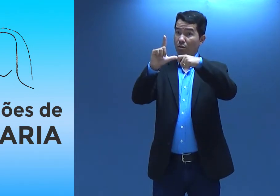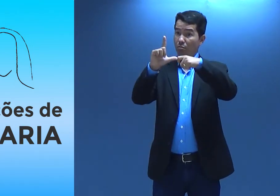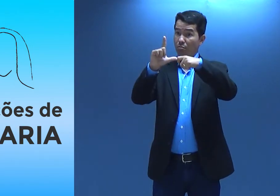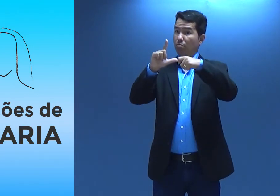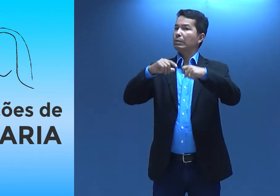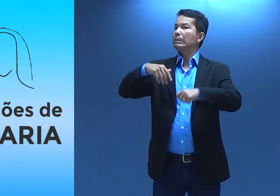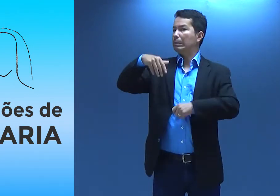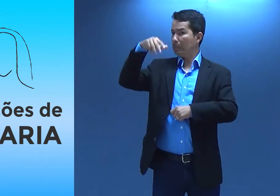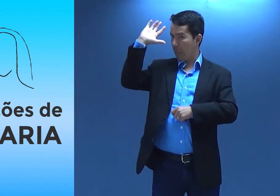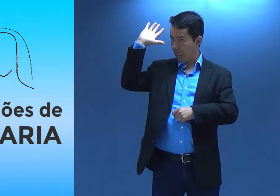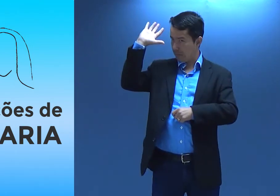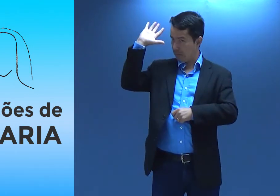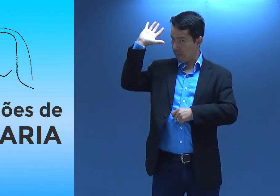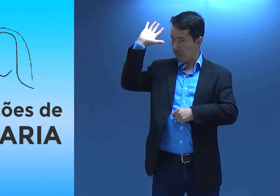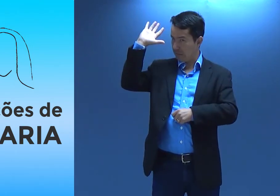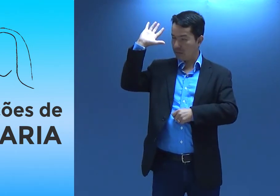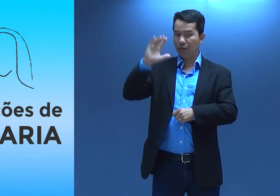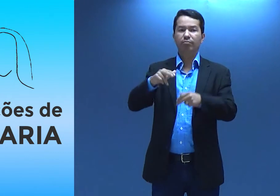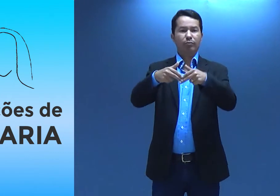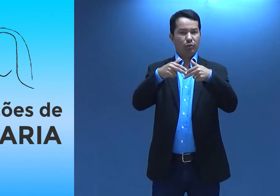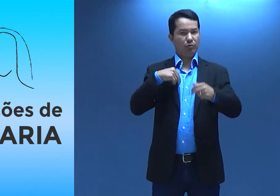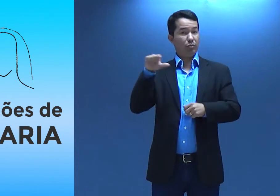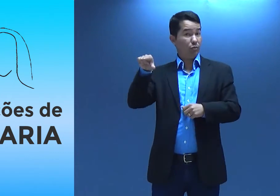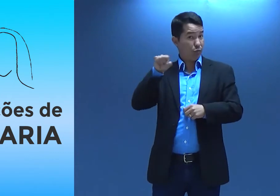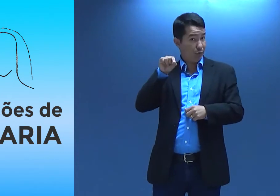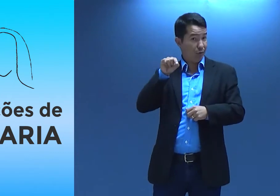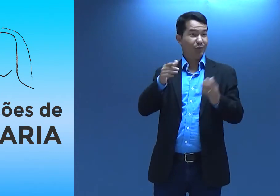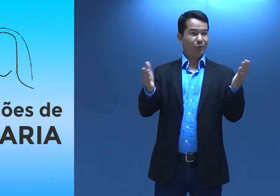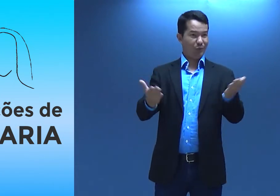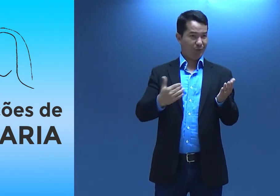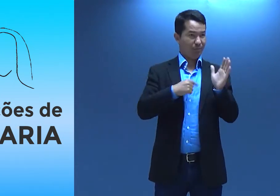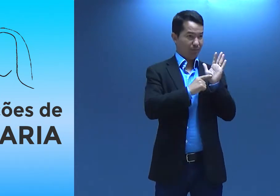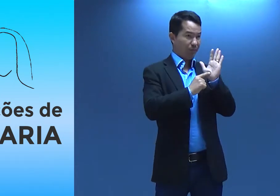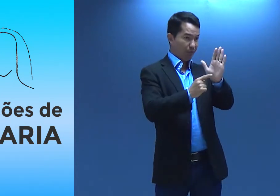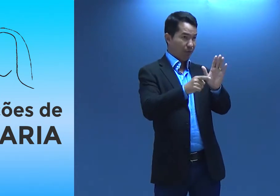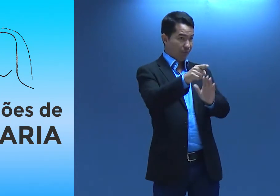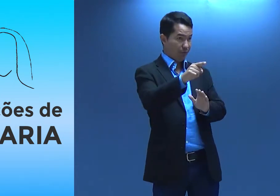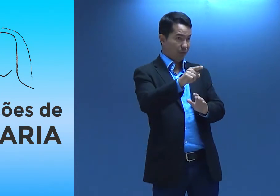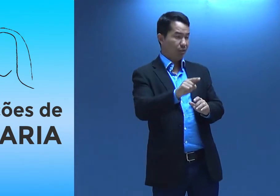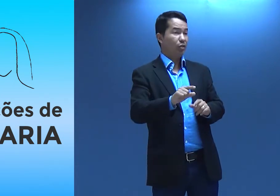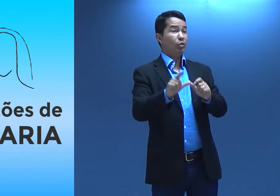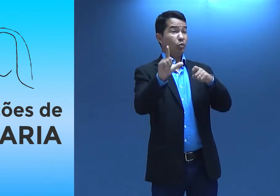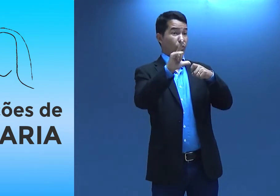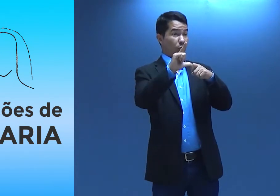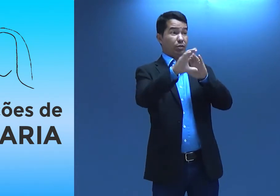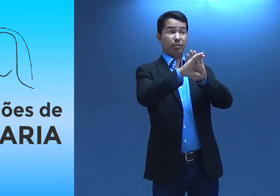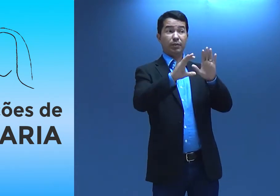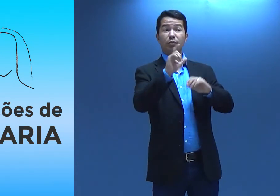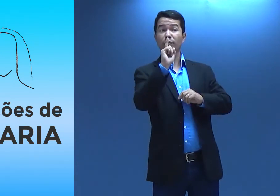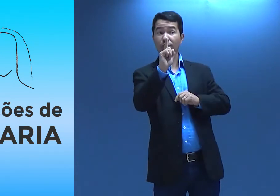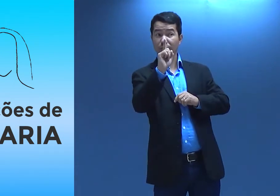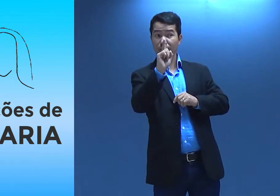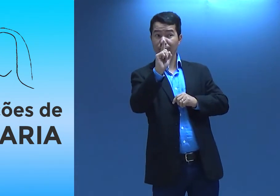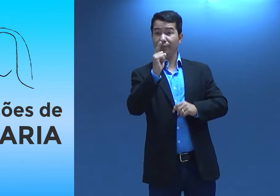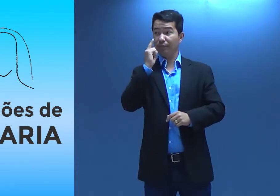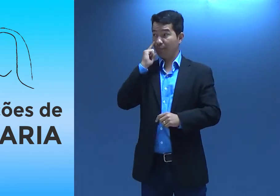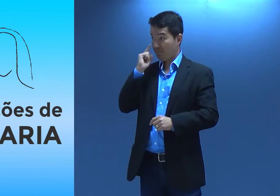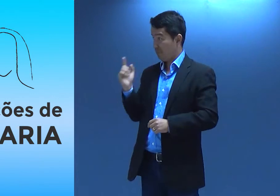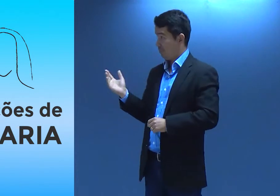Em Lucas, né? Tem mais. Por isso que eu escolhi hoje, mostrar pra vocês Lucas, capítulo 1.